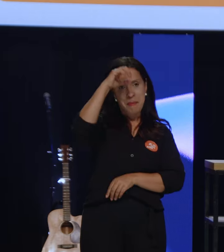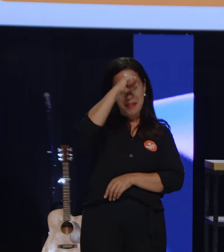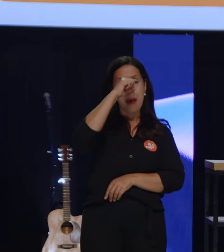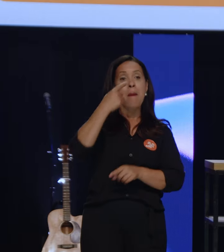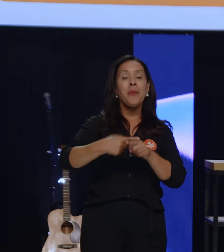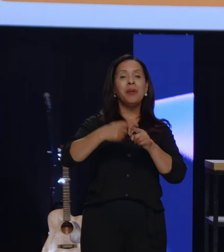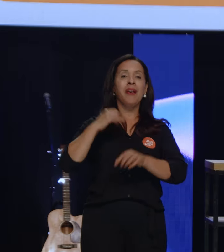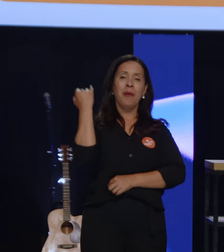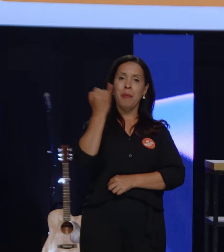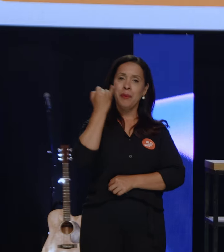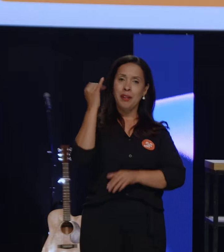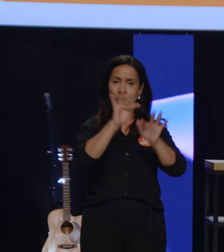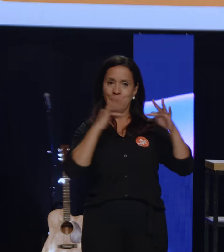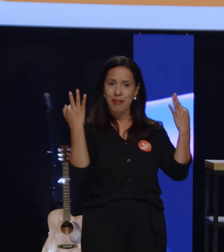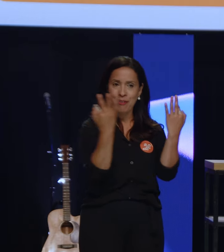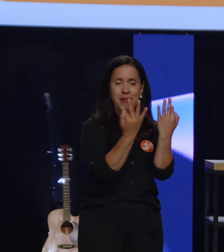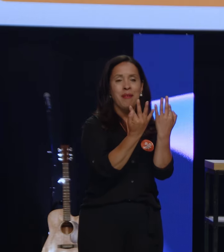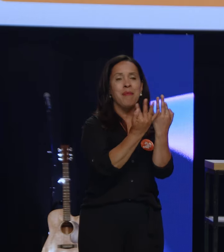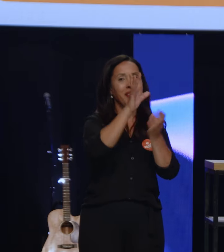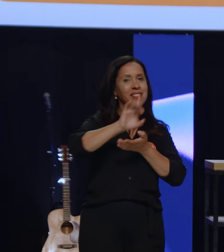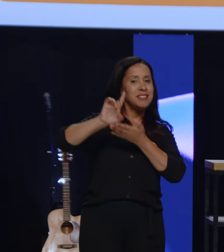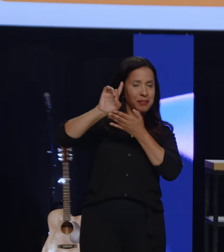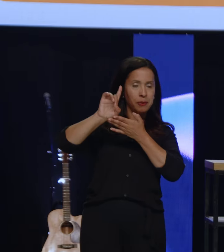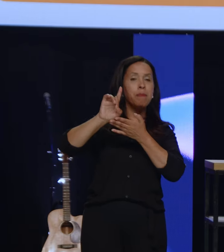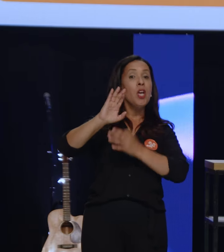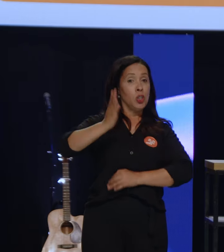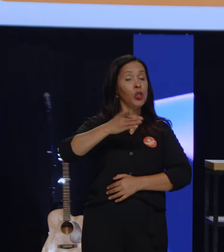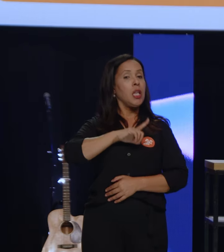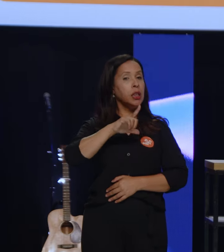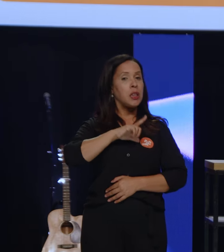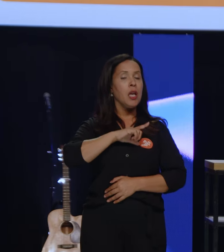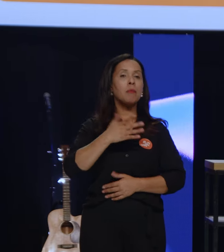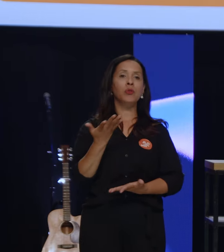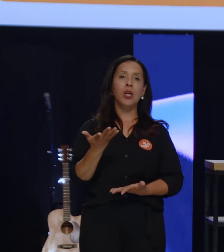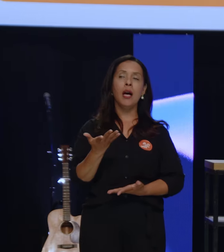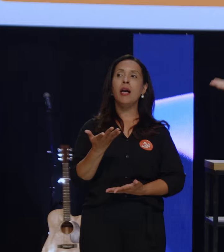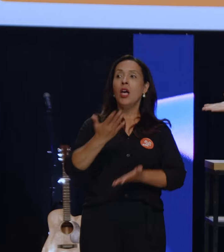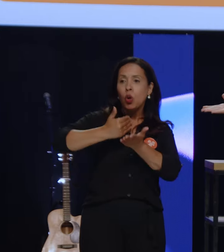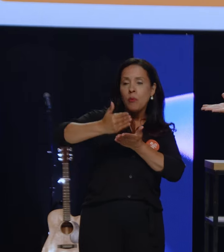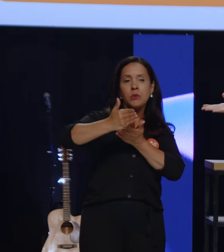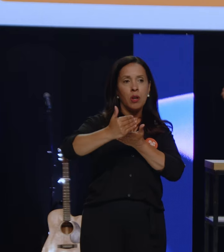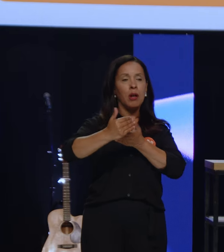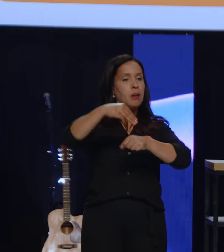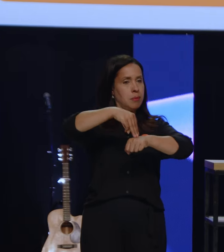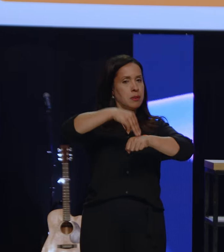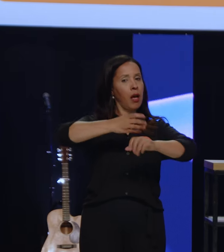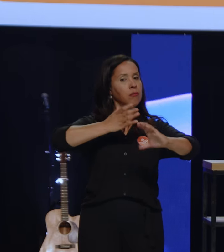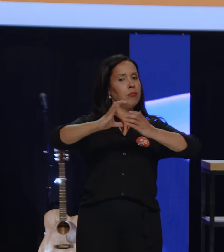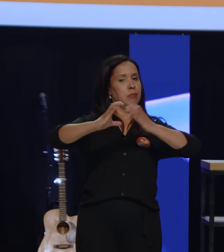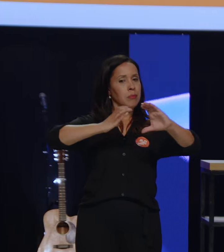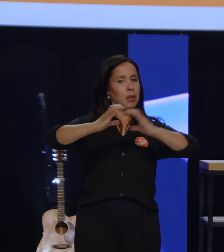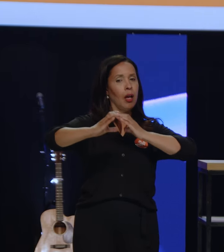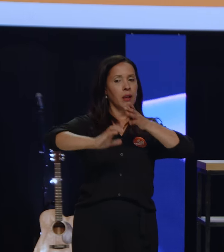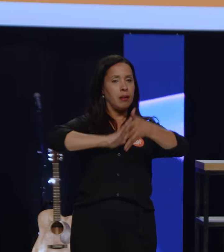todo de Deus. Já temos algumas iniciativas, como a gente viu aí no vídeo, então temos o Ministério Comunicar, trabalhando